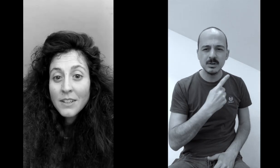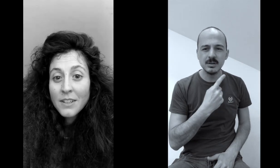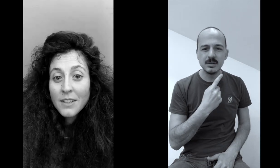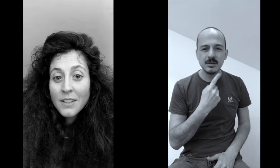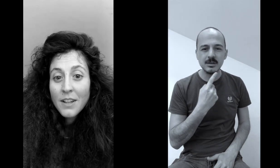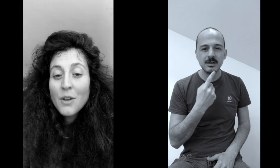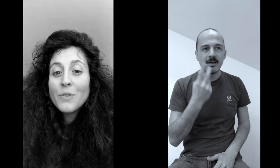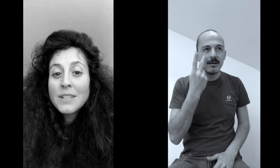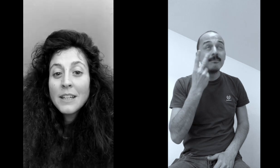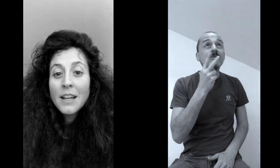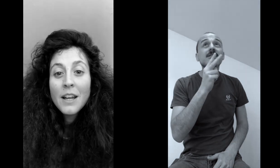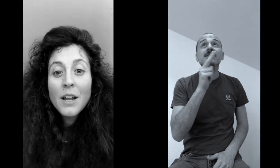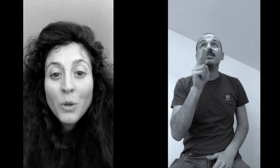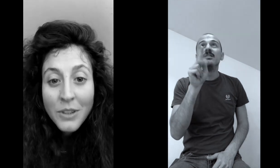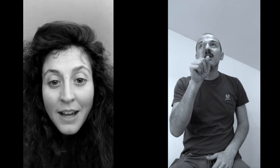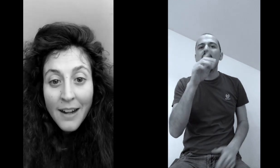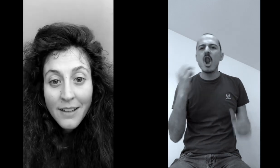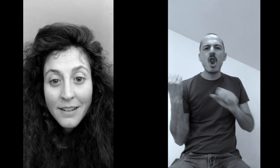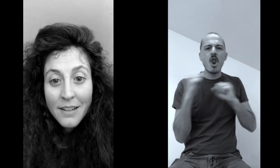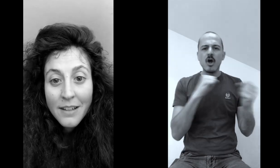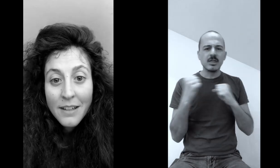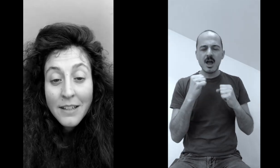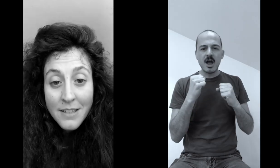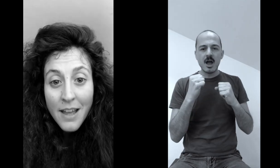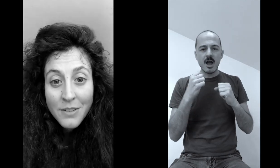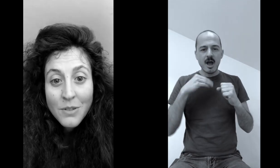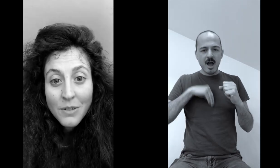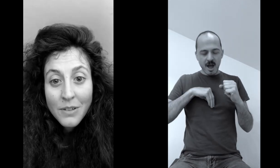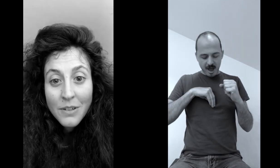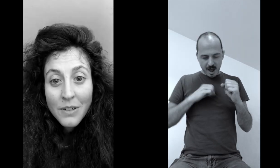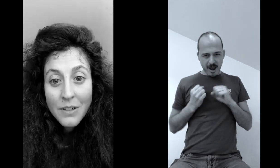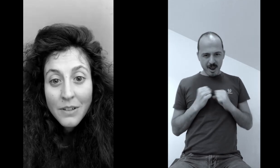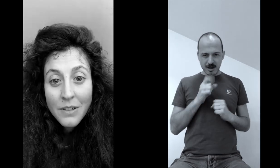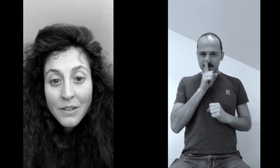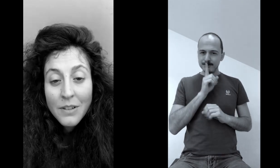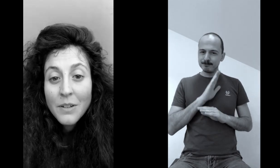li ho visti lottare in silenzio